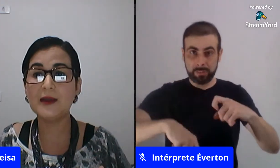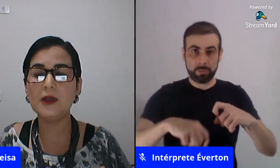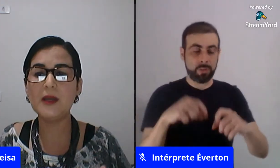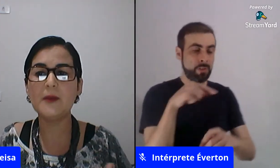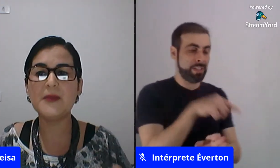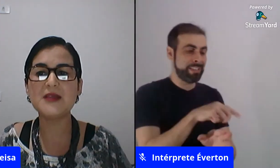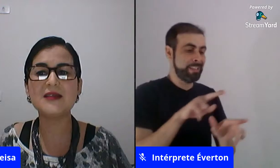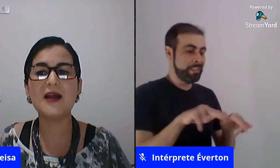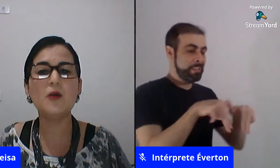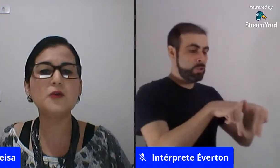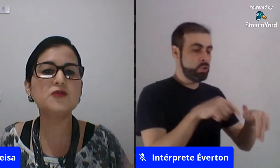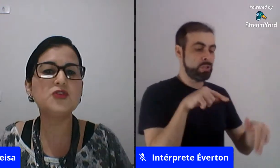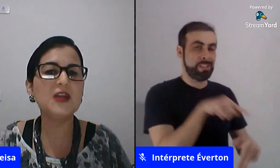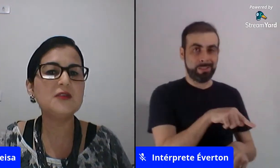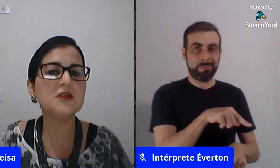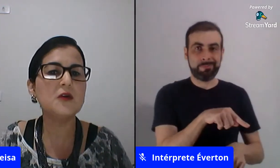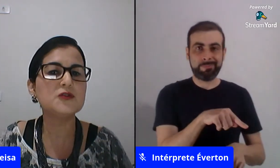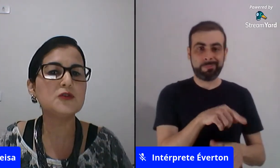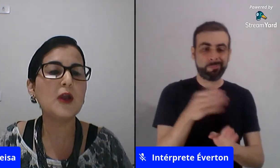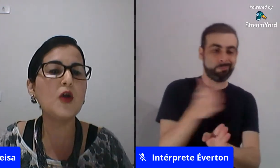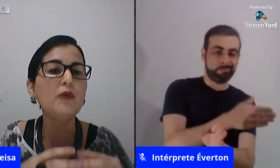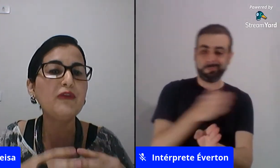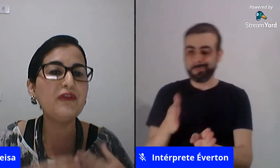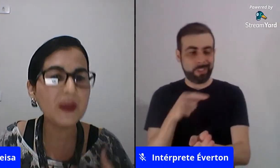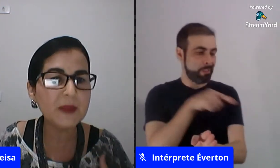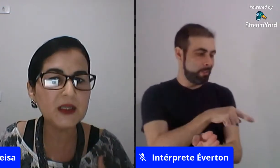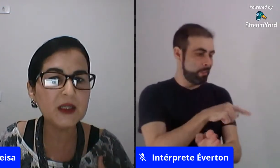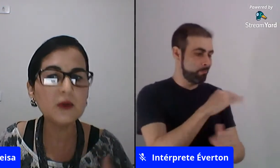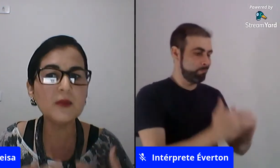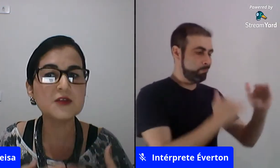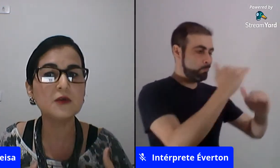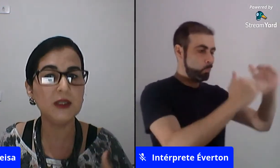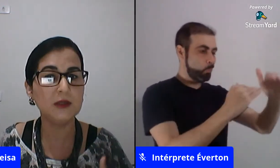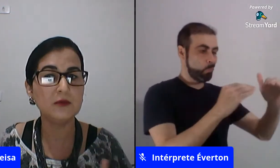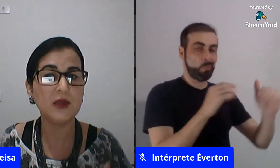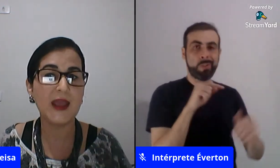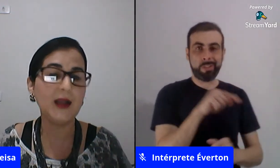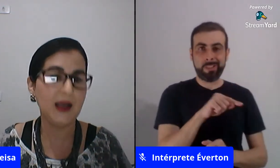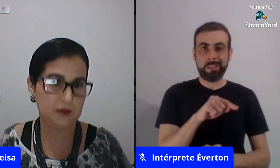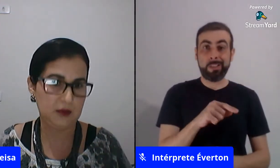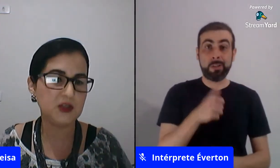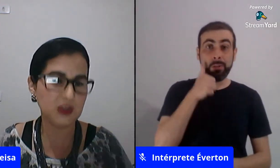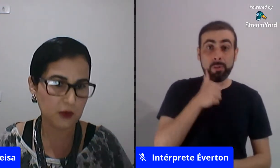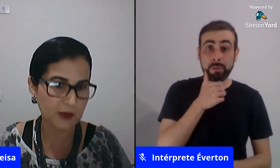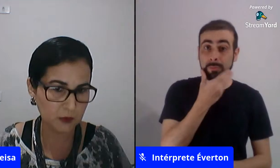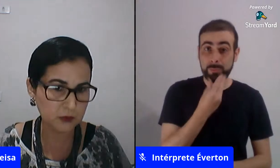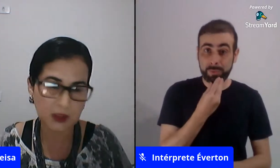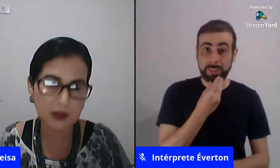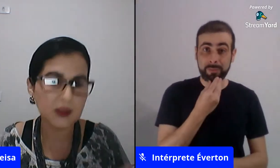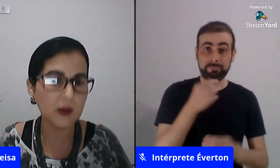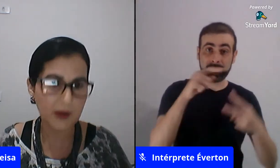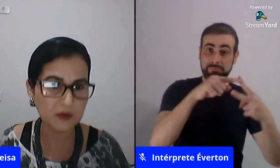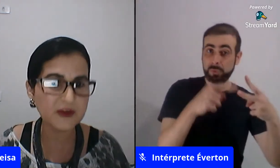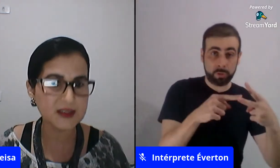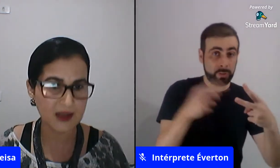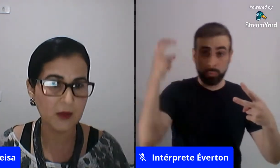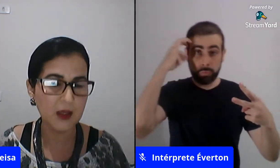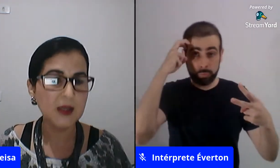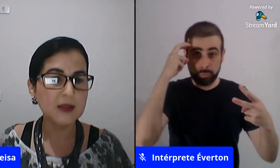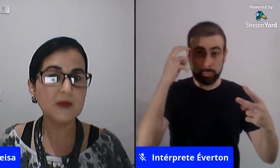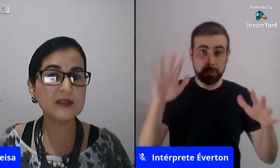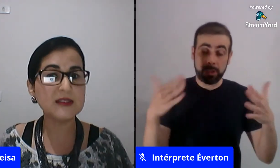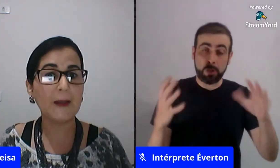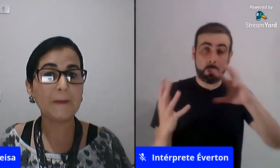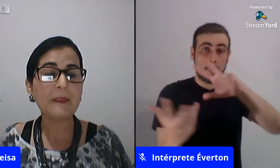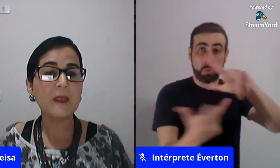é uma categoria para pensar como o sujeito se constrói como feminino e masculino é claro de acordo com a cultura então ele não é universal